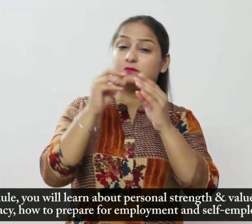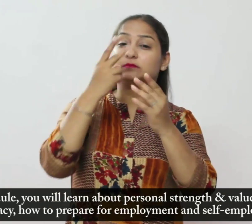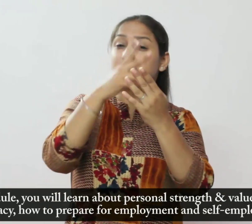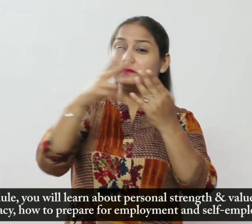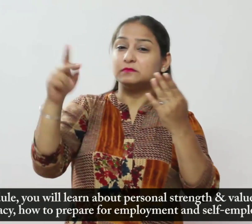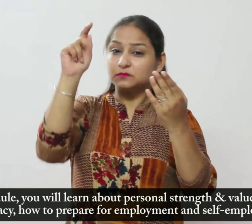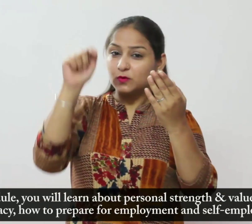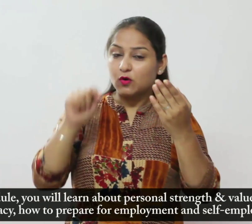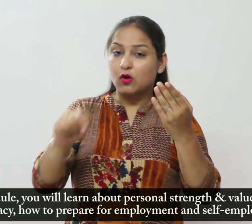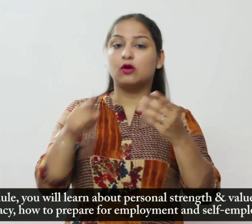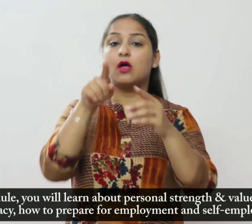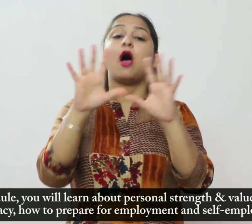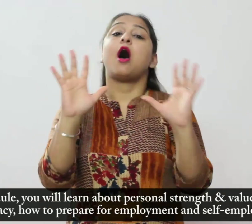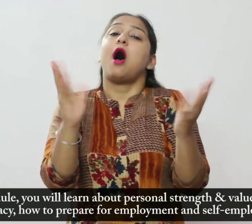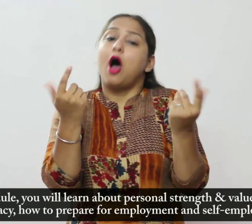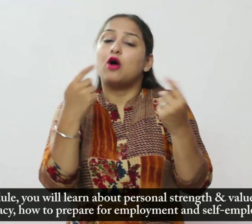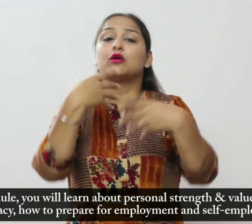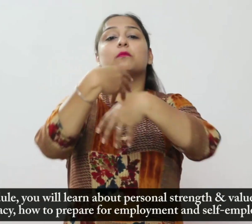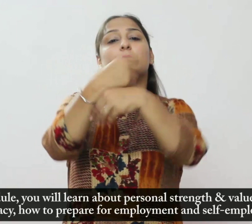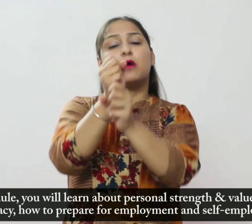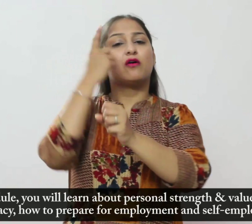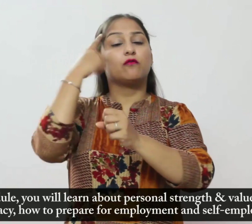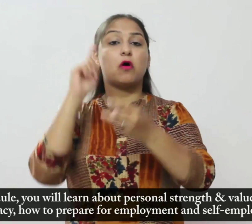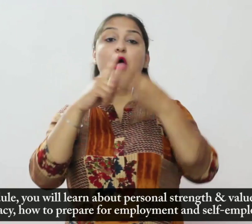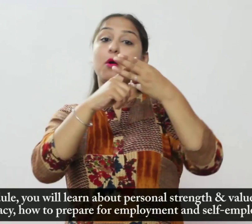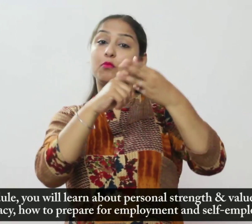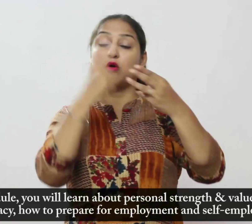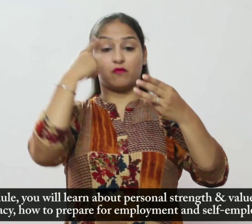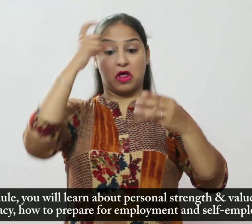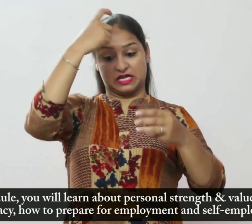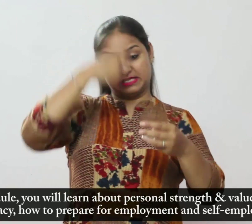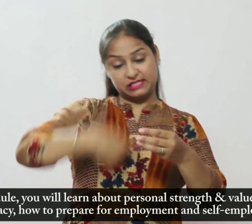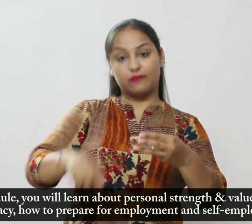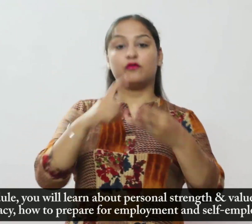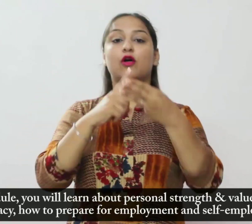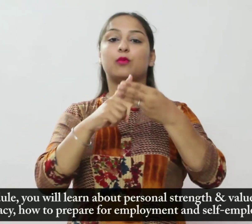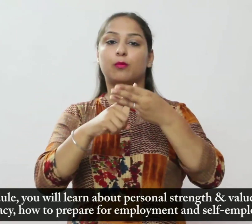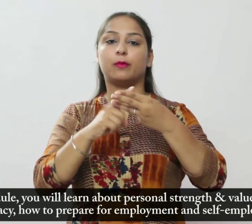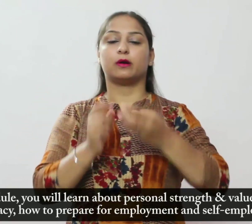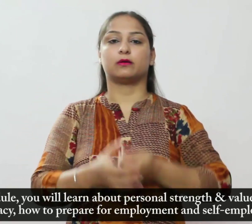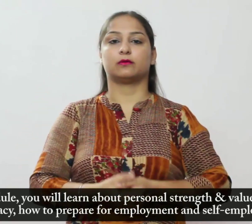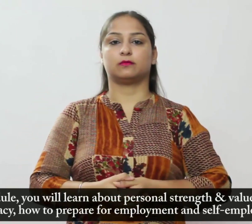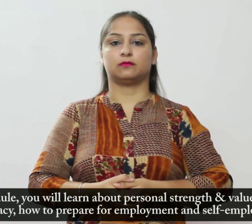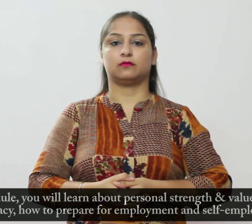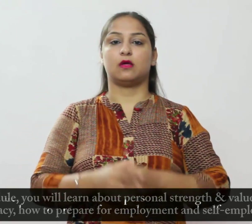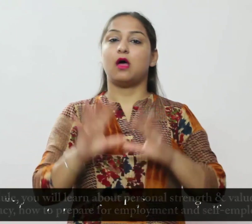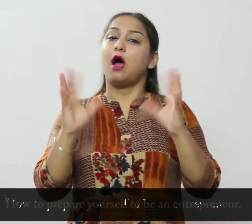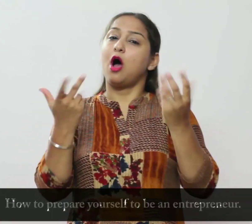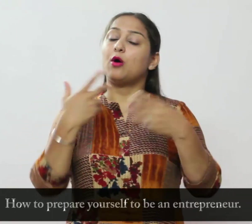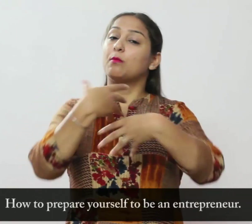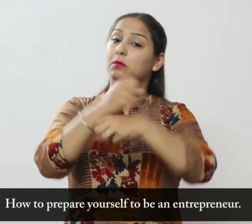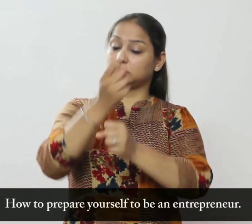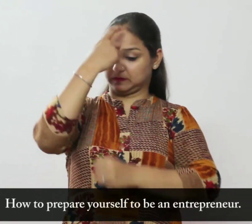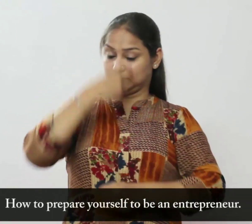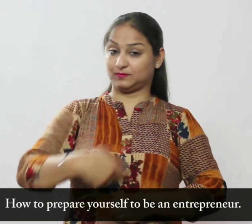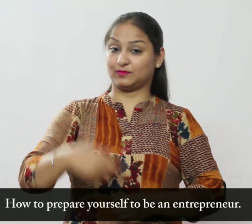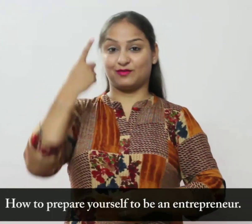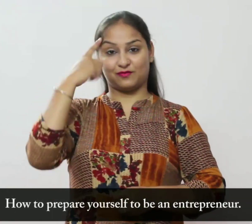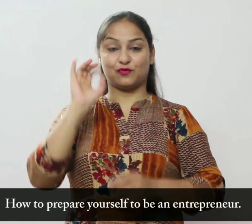साक्षर्ता के बारे में जानेंगे कि कैसे रोजगार और सुवर रोजगार की तयारी की जाए कैसे एक